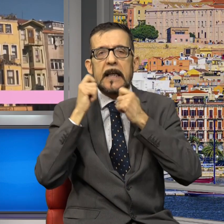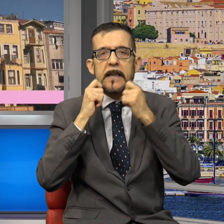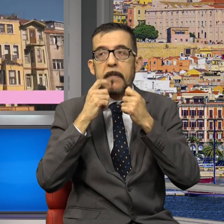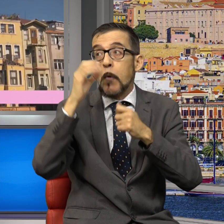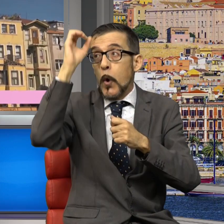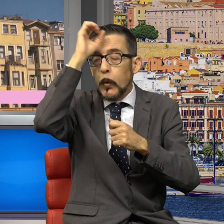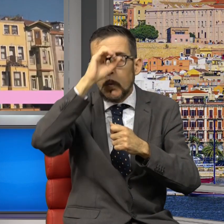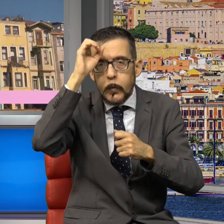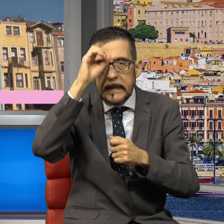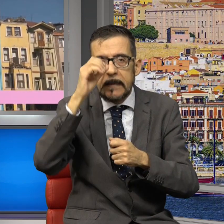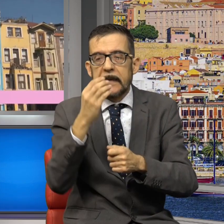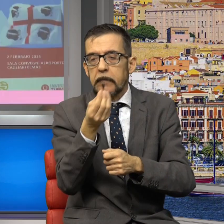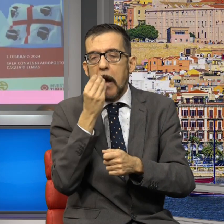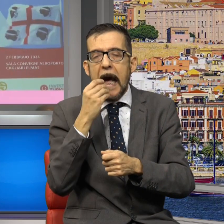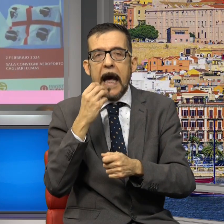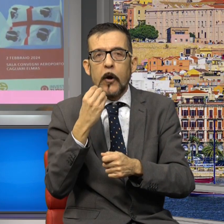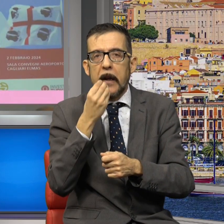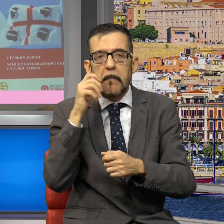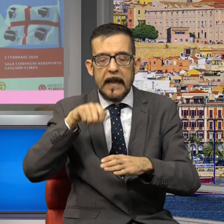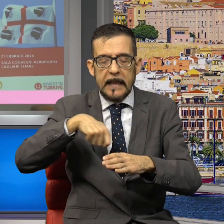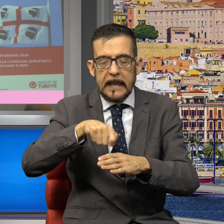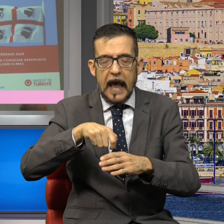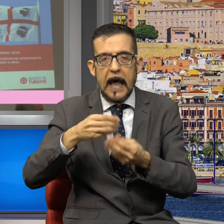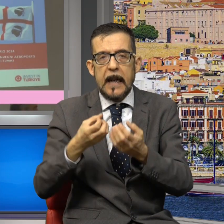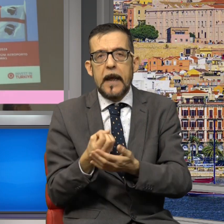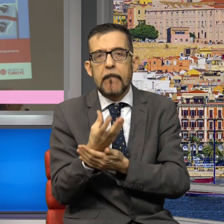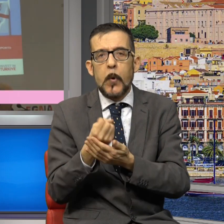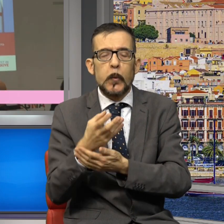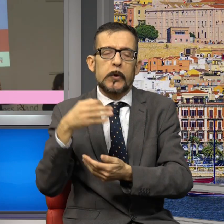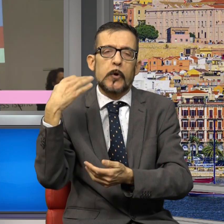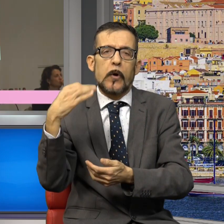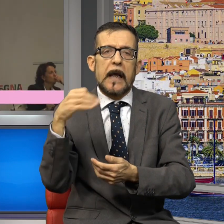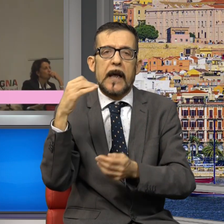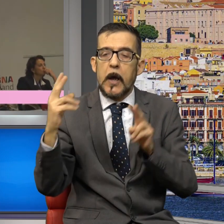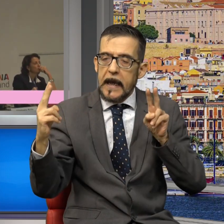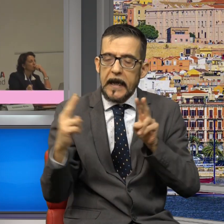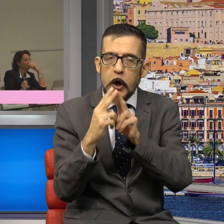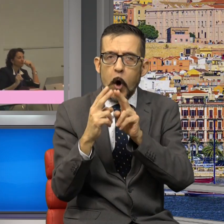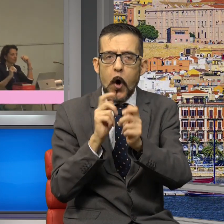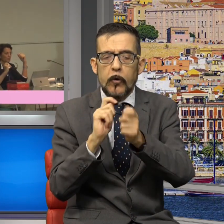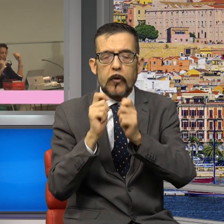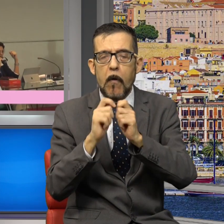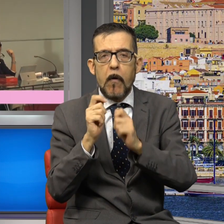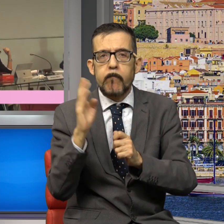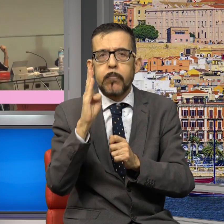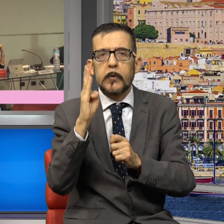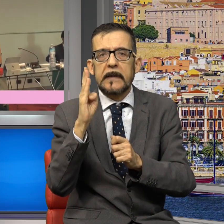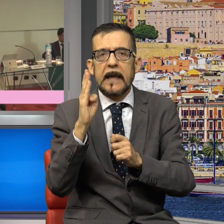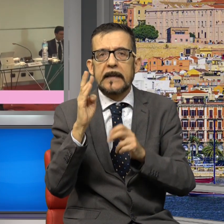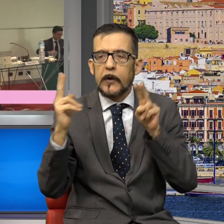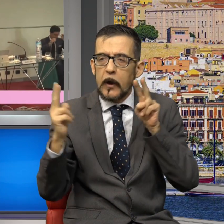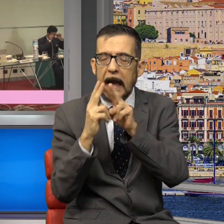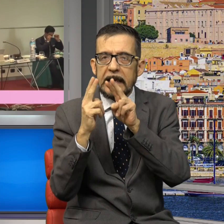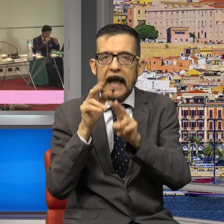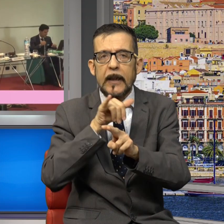l'agroalimentare di qualità con le sue produzioni di eccellenza. Un incontro favorito dal Business Forum organizzato nell'aeroporto di Cagliari dalla